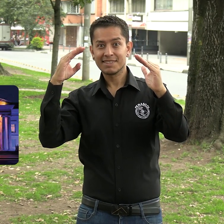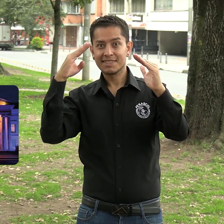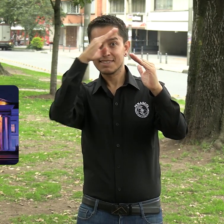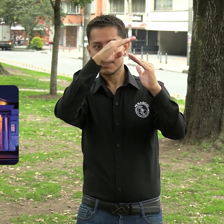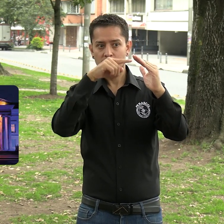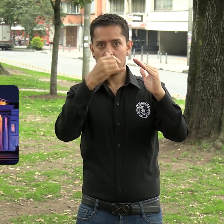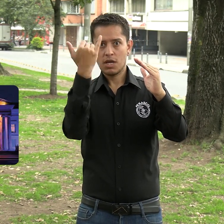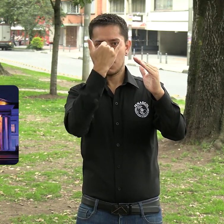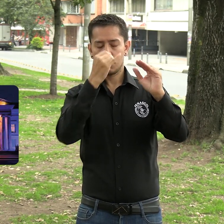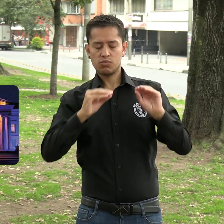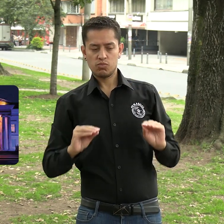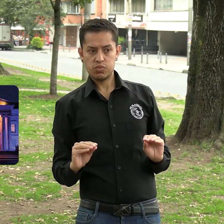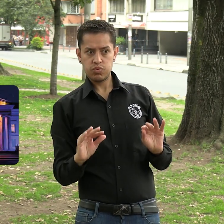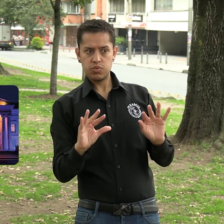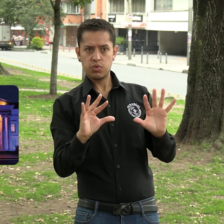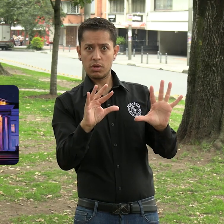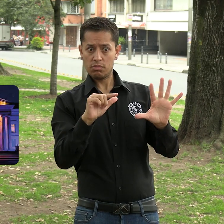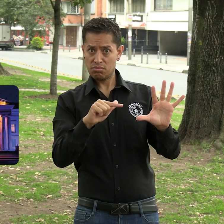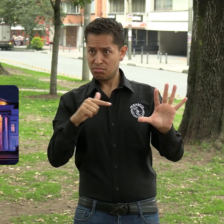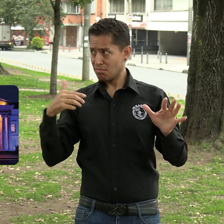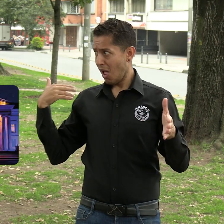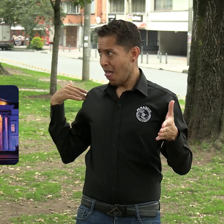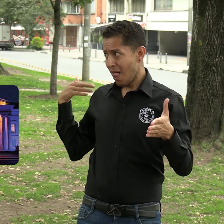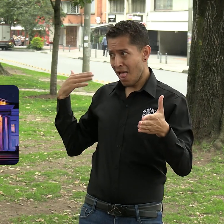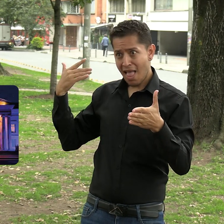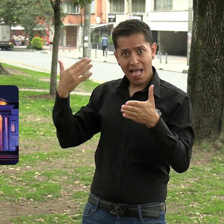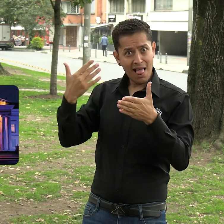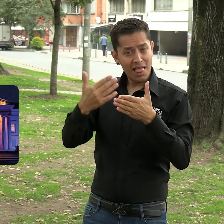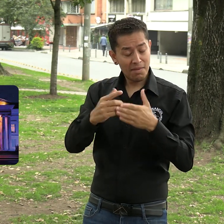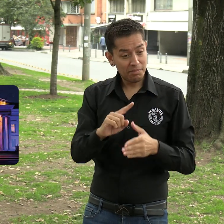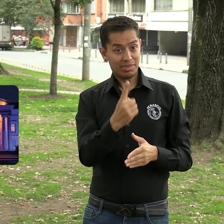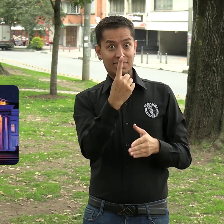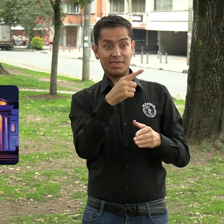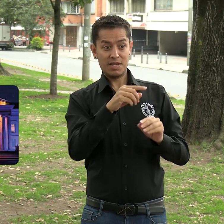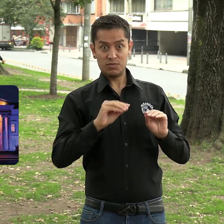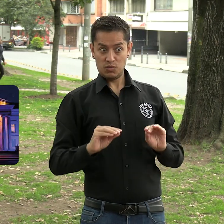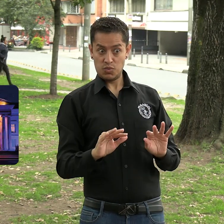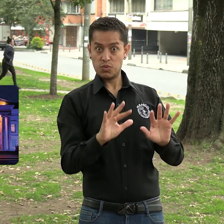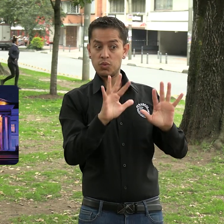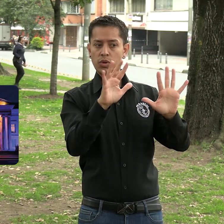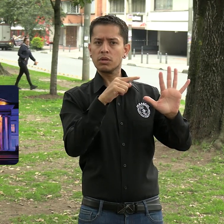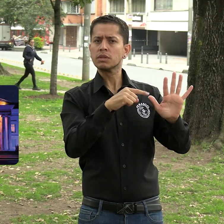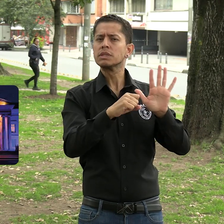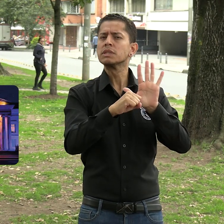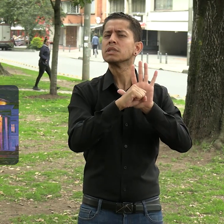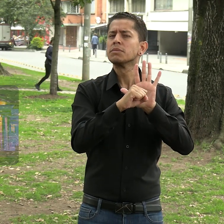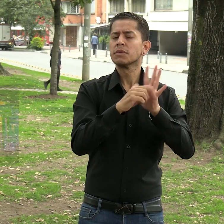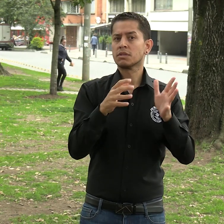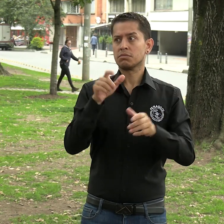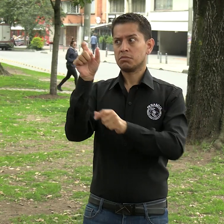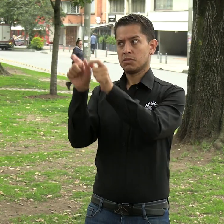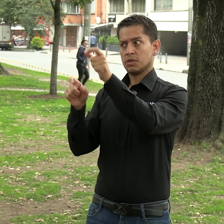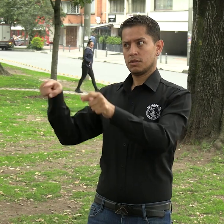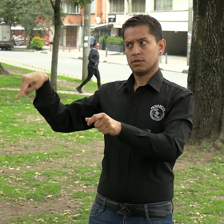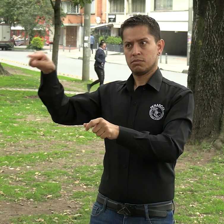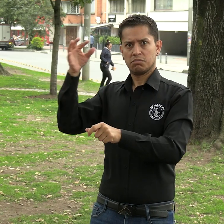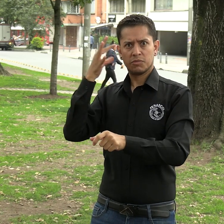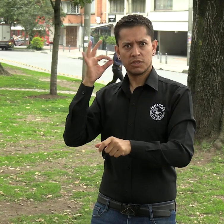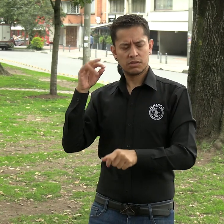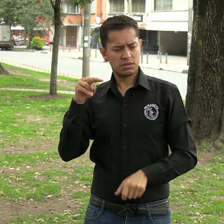derecho de la comunidad sorda. A su vez, en la casa de Nariño, residencia del presidente Gustavo Petro, se vio la iluminación en